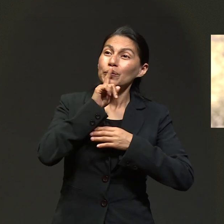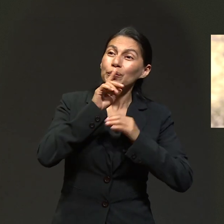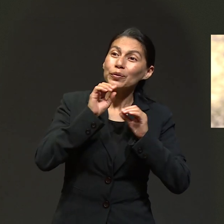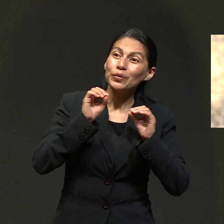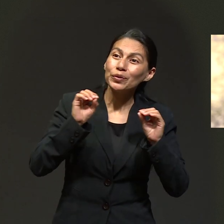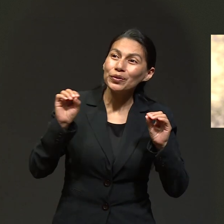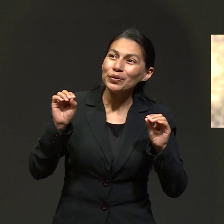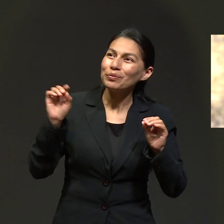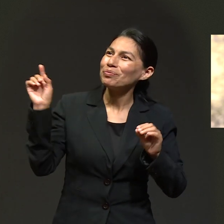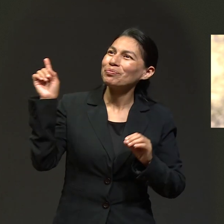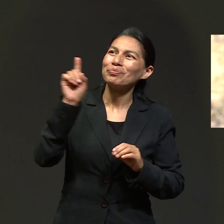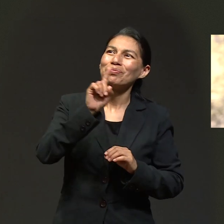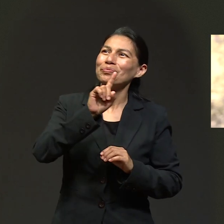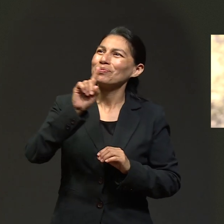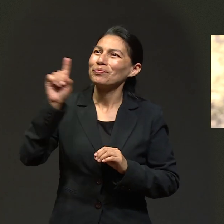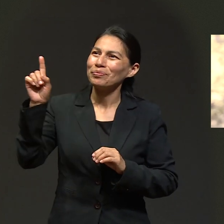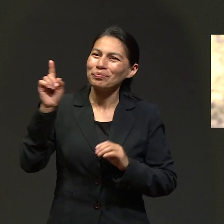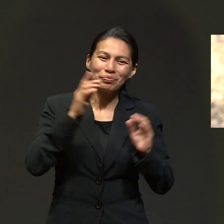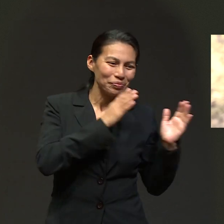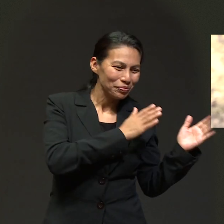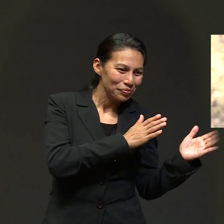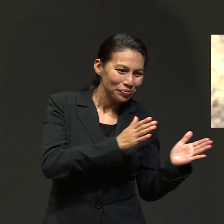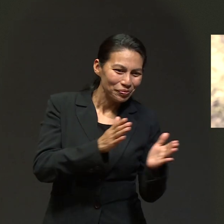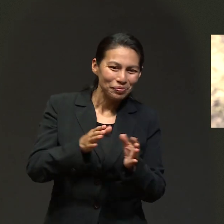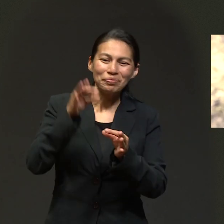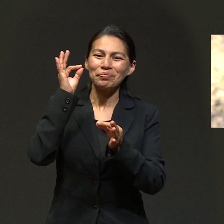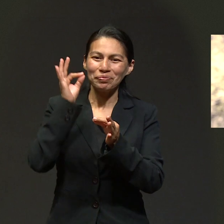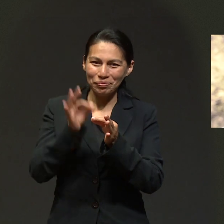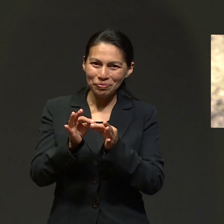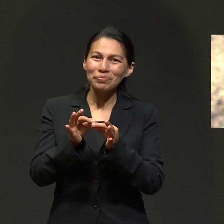encontramos en ti.